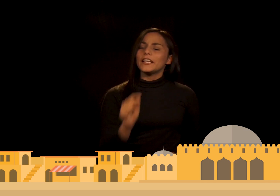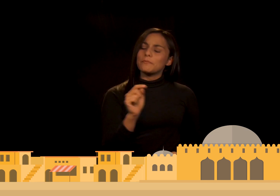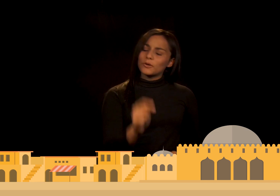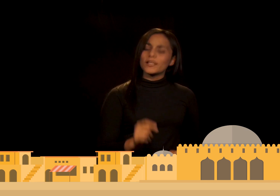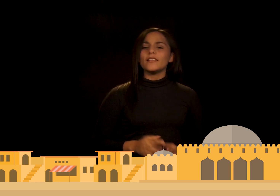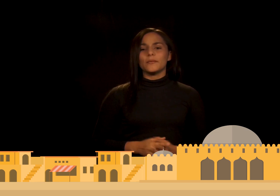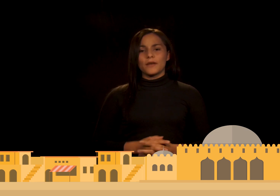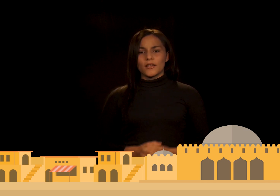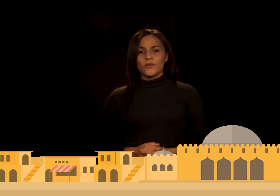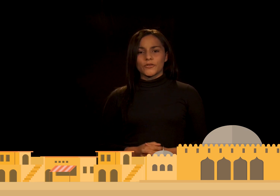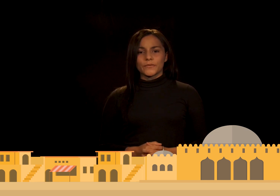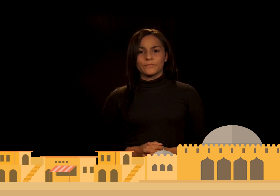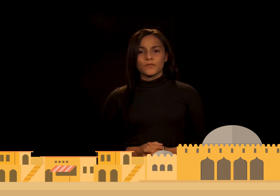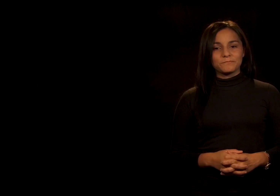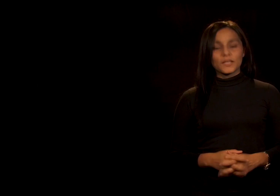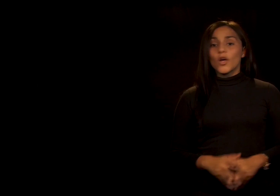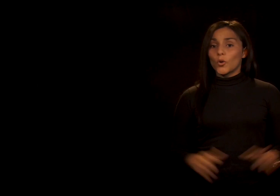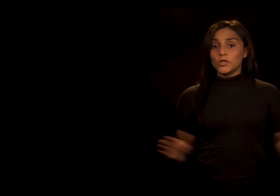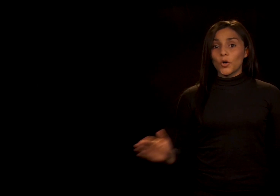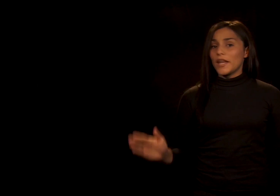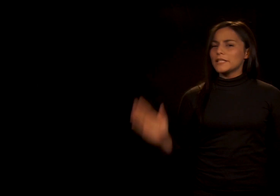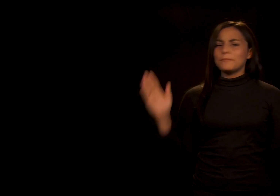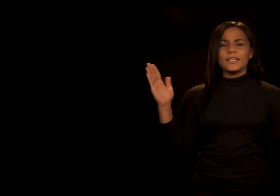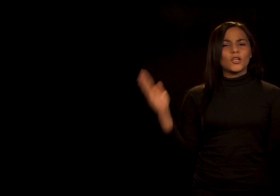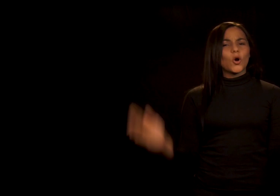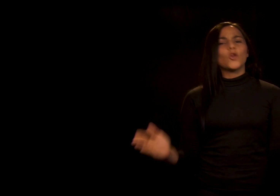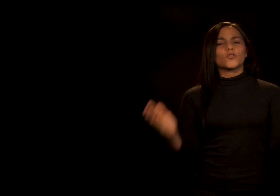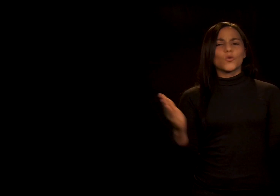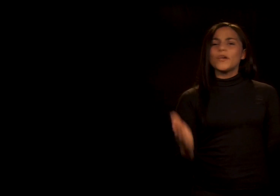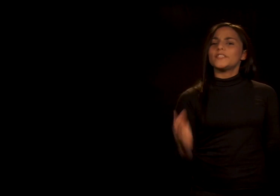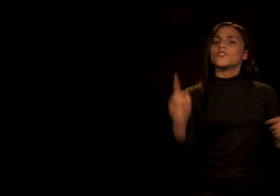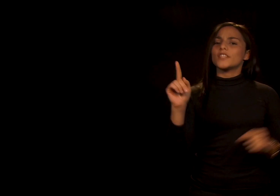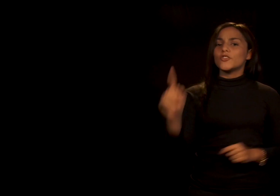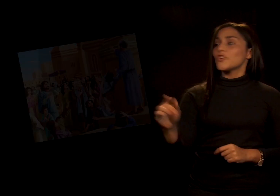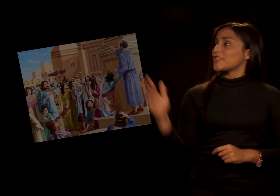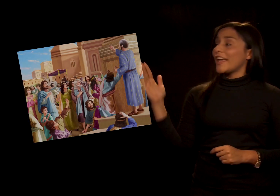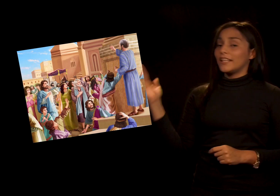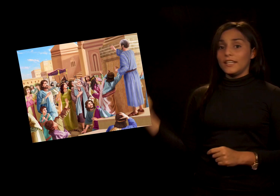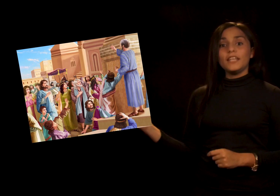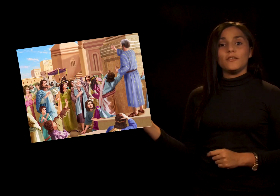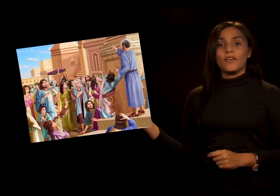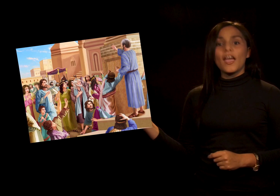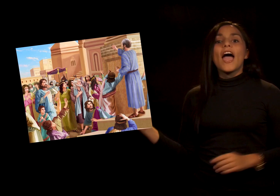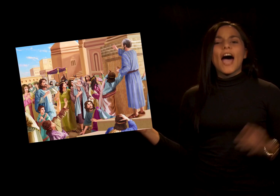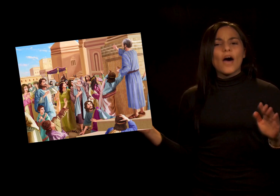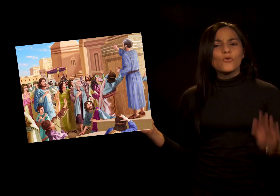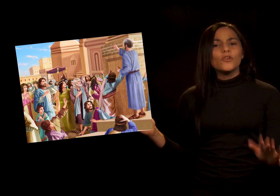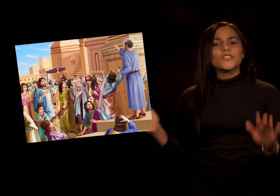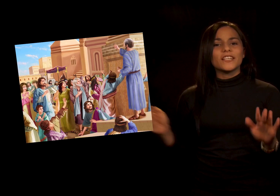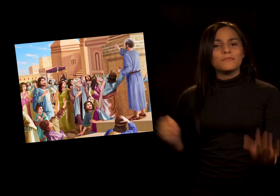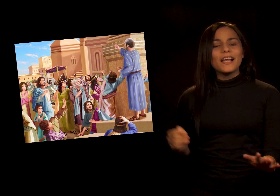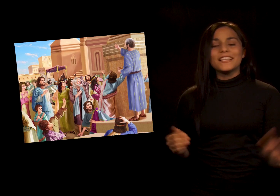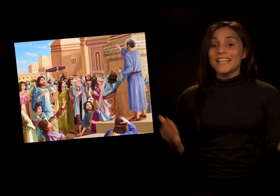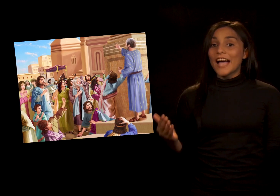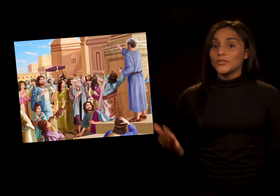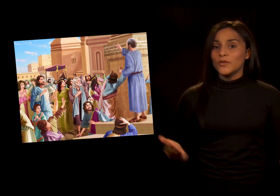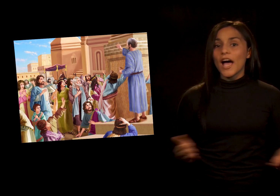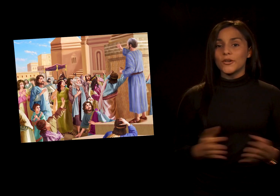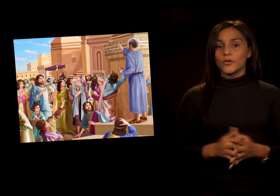importantes para Dios Cuando Jonás predicó los juicios de Dios en Nínive Aún los animales ayunaron